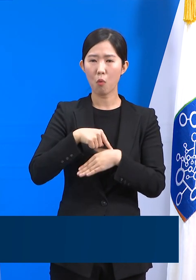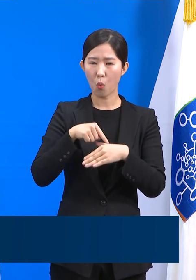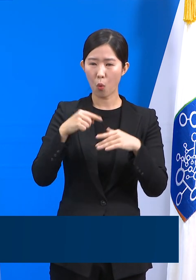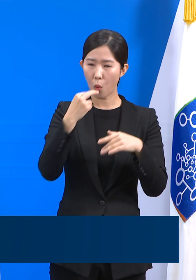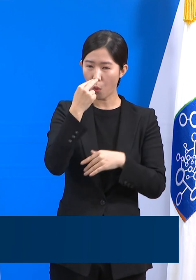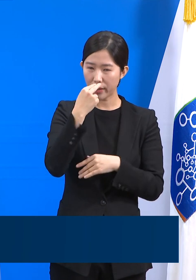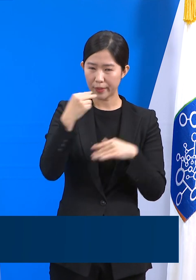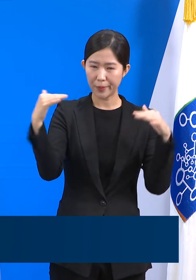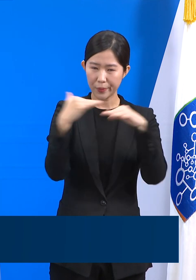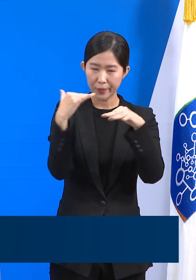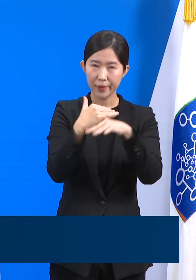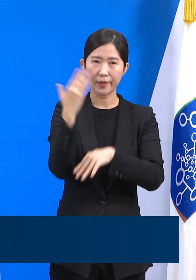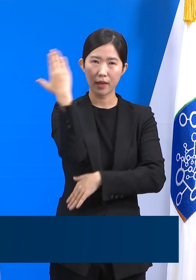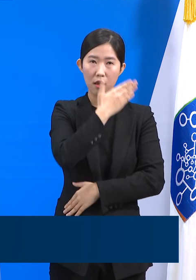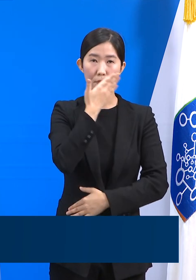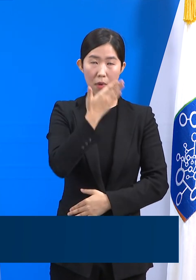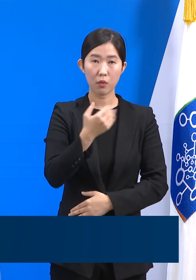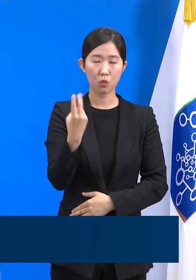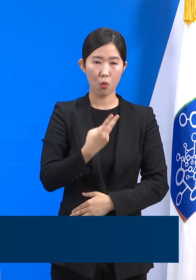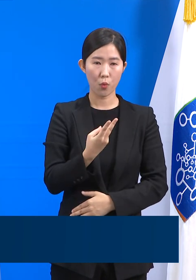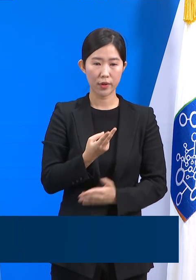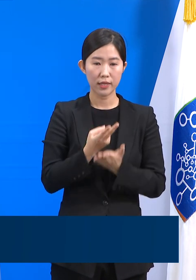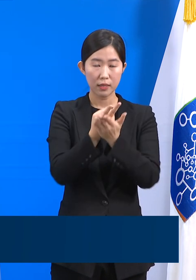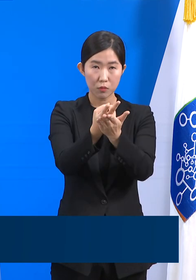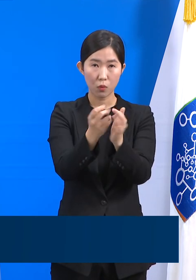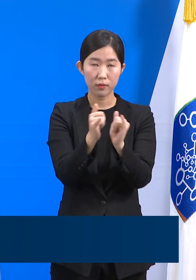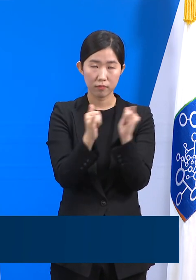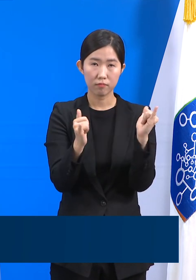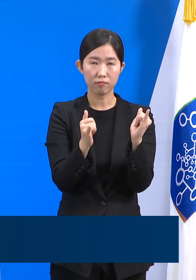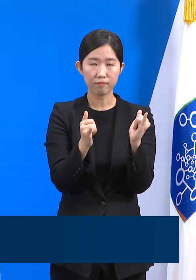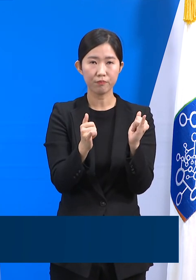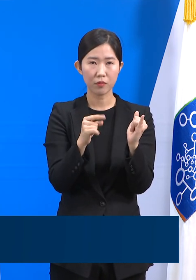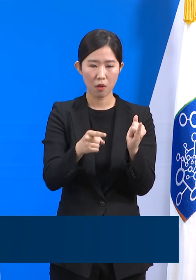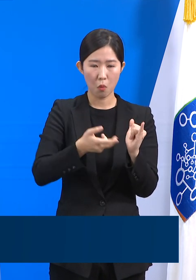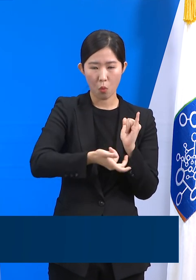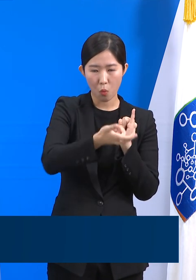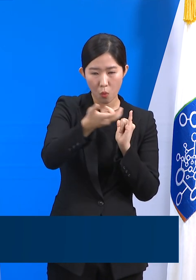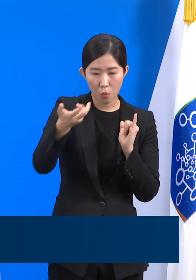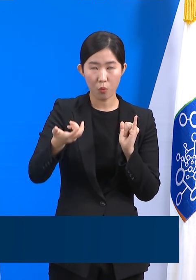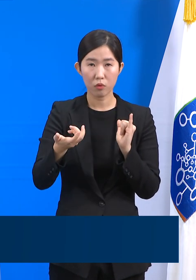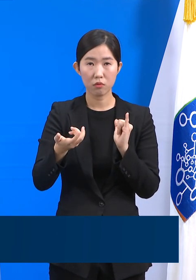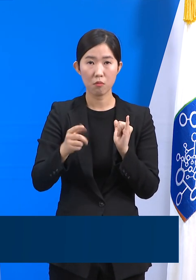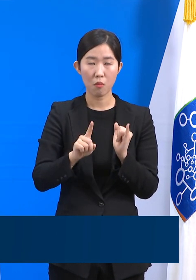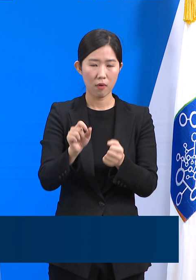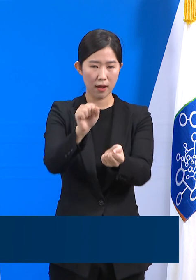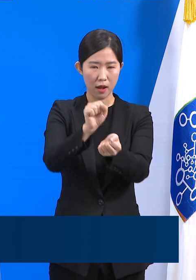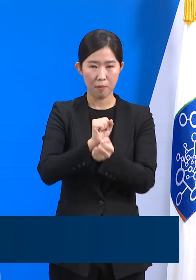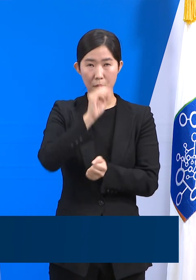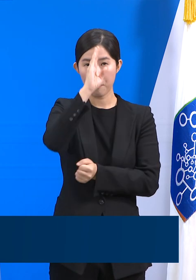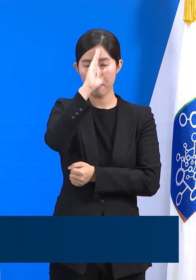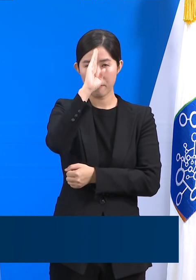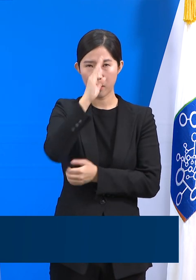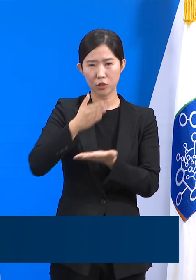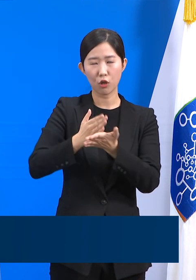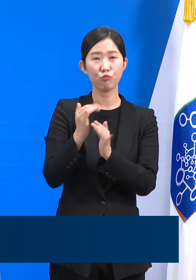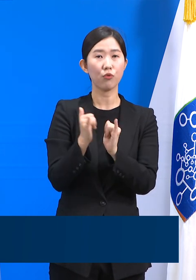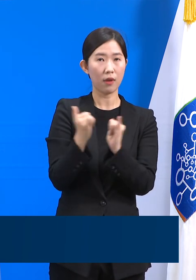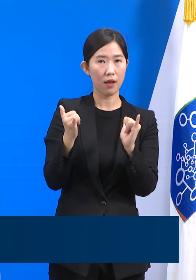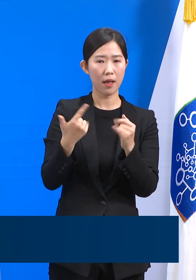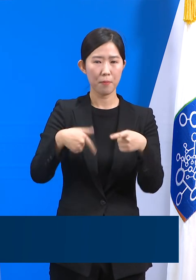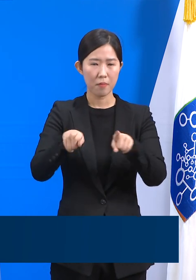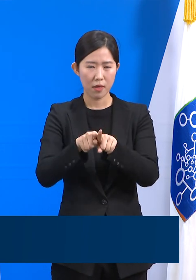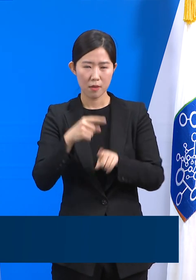입소자의 이송, 입소, 퇴소 절차 등에서의 동선 배치도 감염병 전문가들과 함께 철저하게